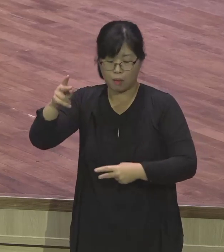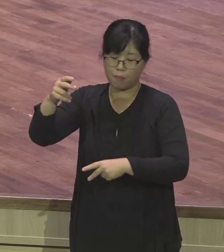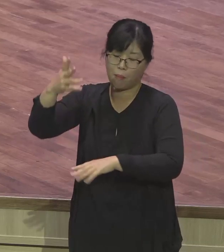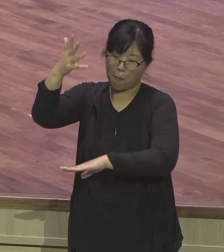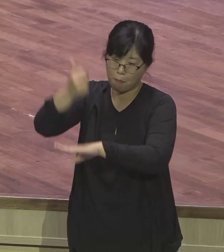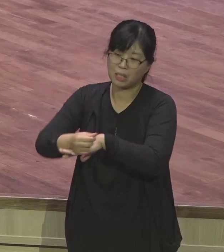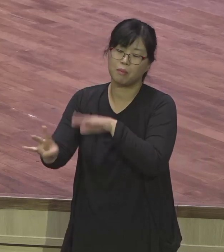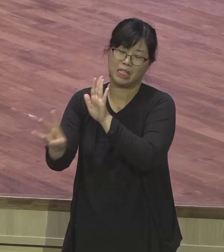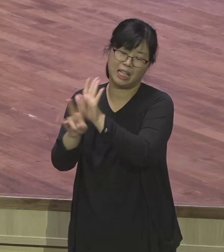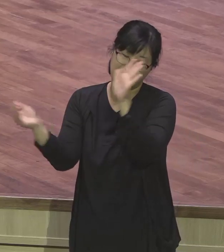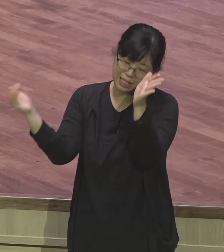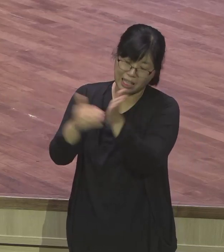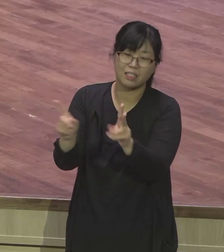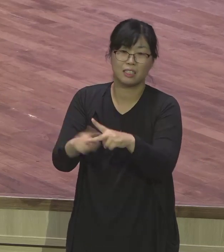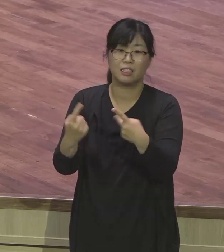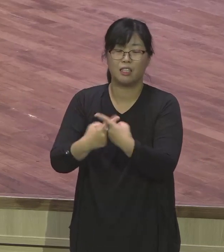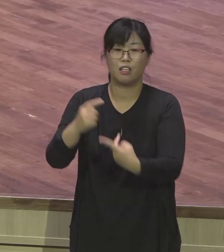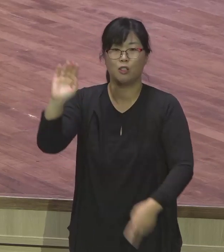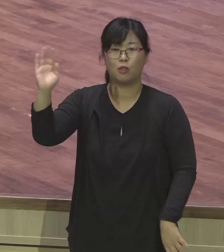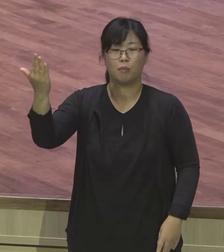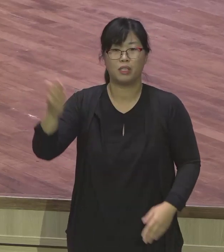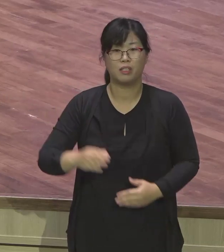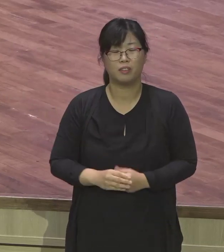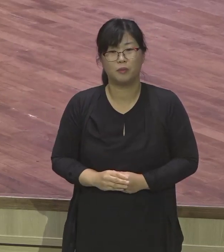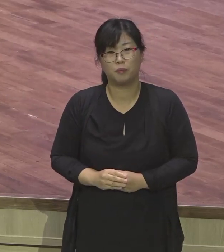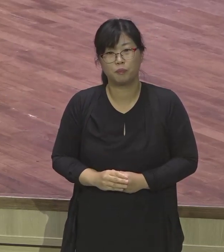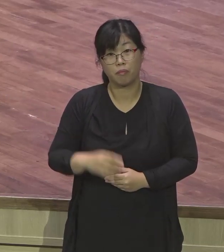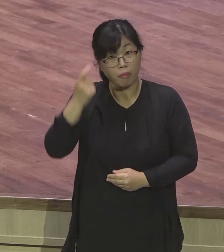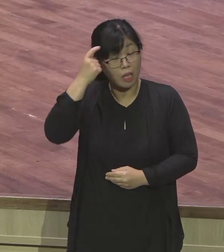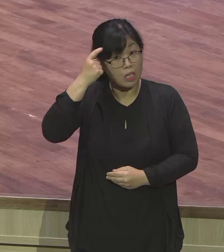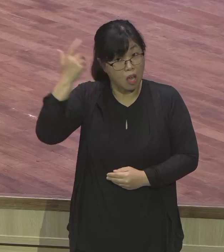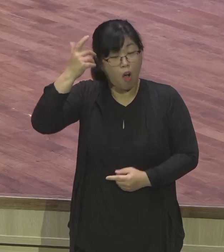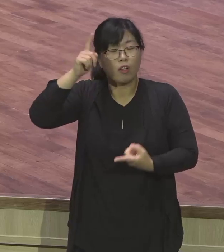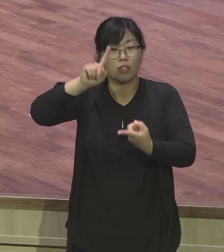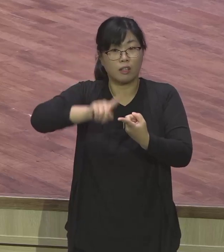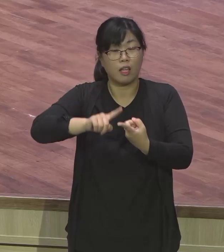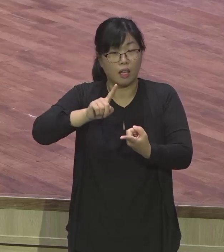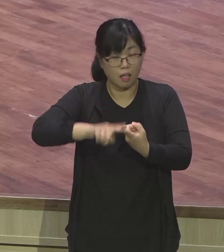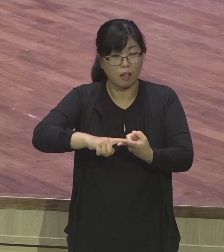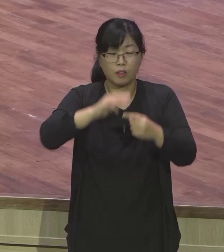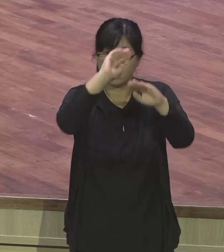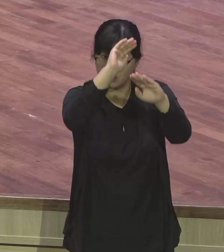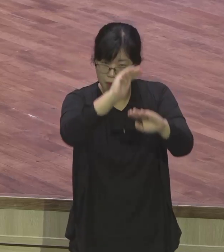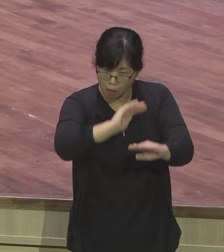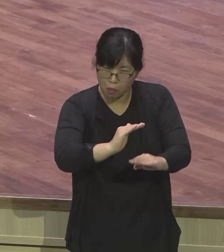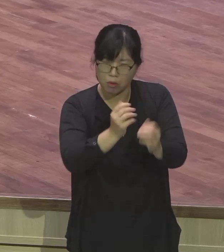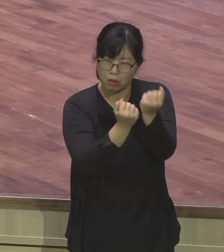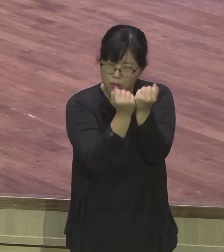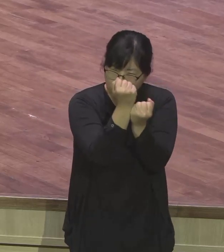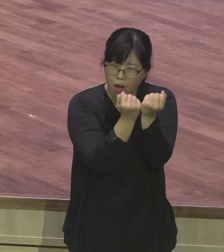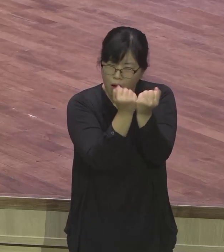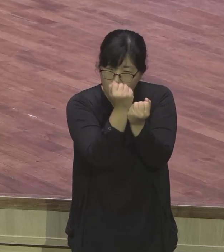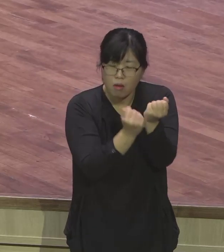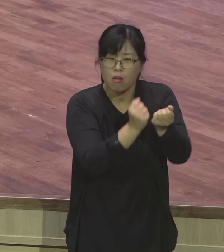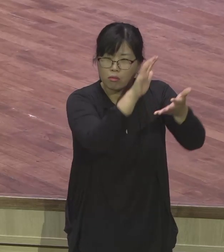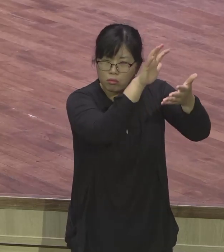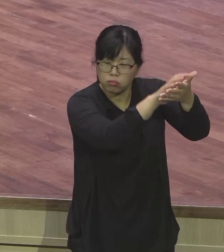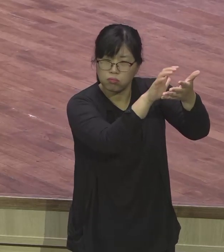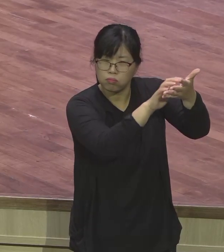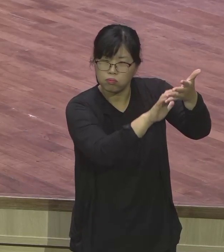영적으로 다 보여주고 있고, 그럼 어떻게 하면 이 환경에서 빠져나올 수 있느냐, 어떻게 하면 성공적인 후회 없는